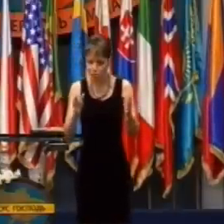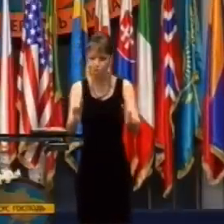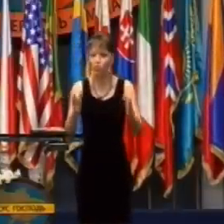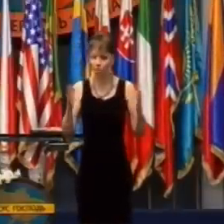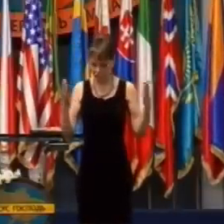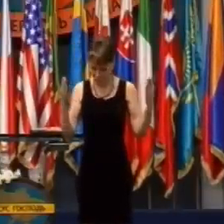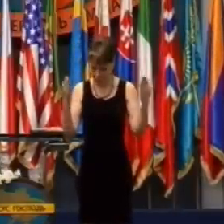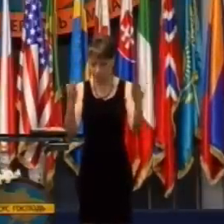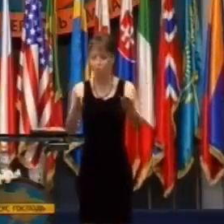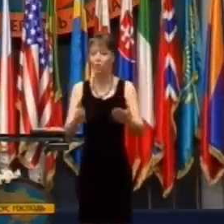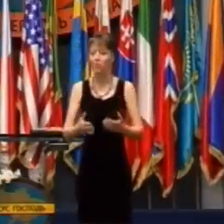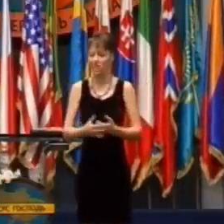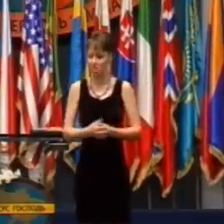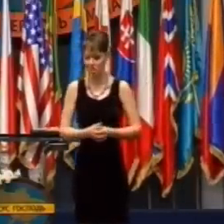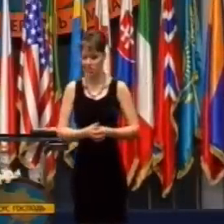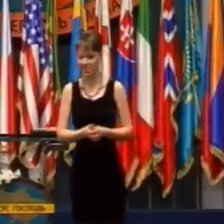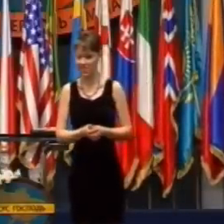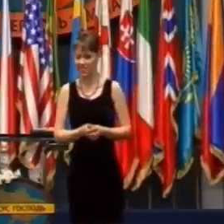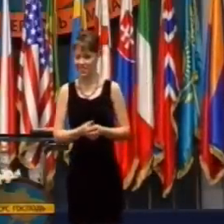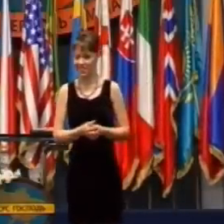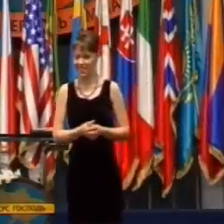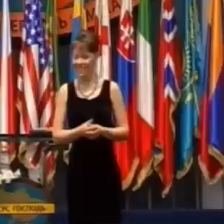Aj tie sa potom prišli pozrieť